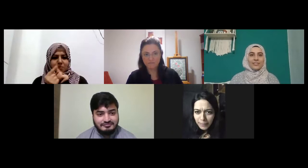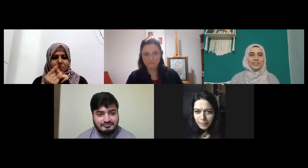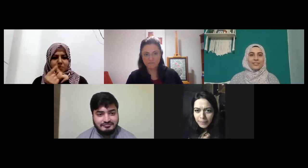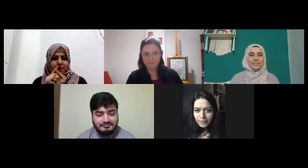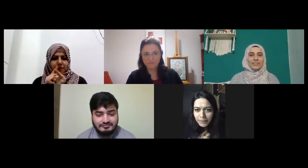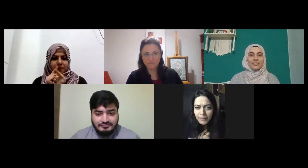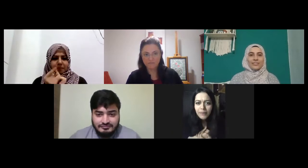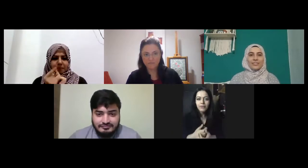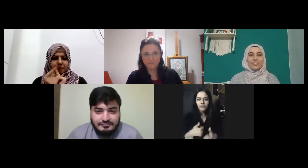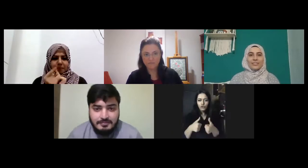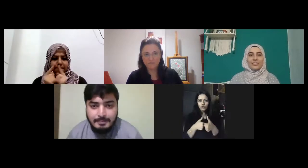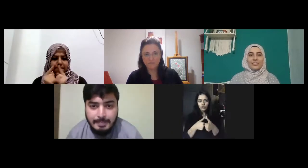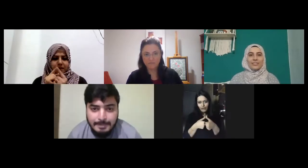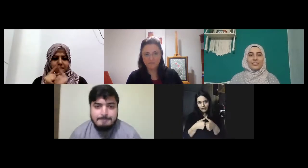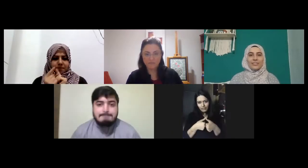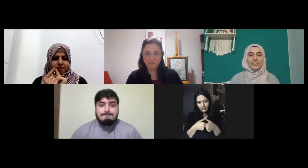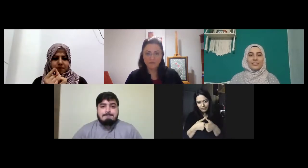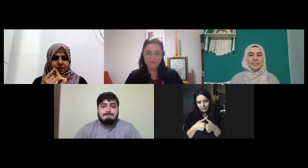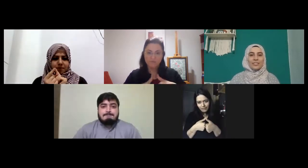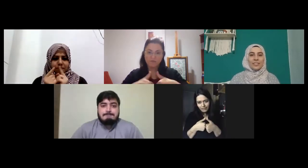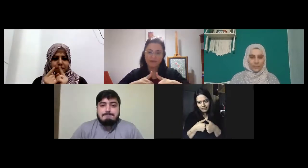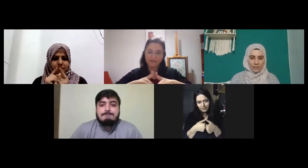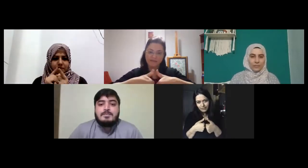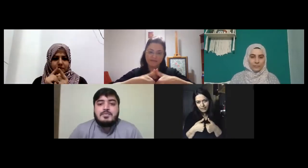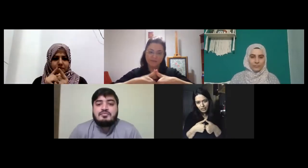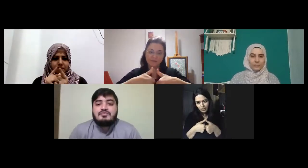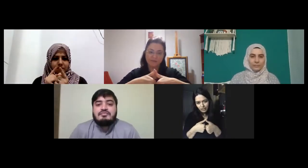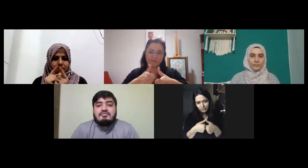şu vardı evlilik eş anlamında